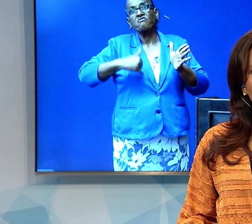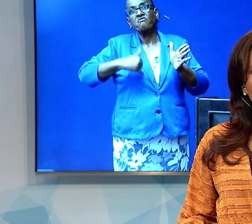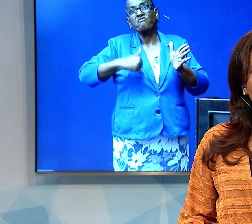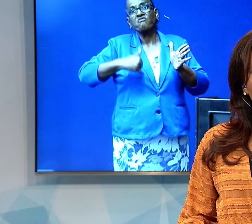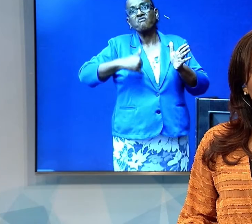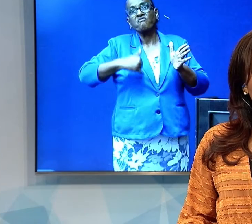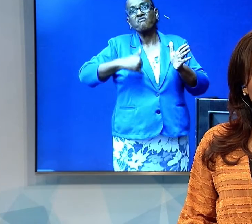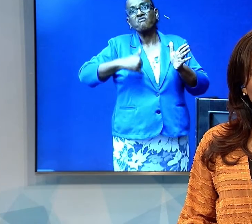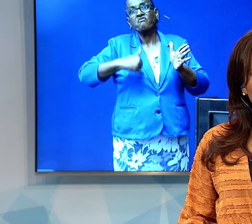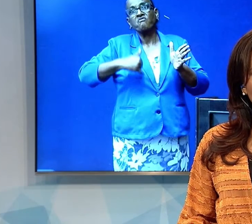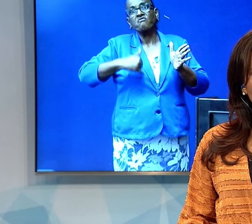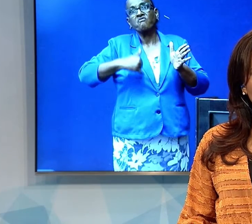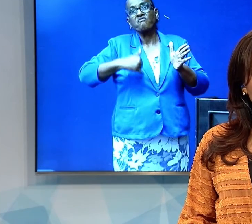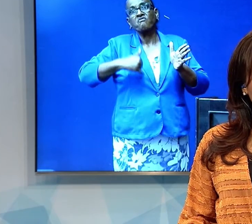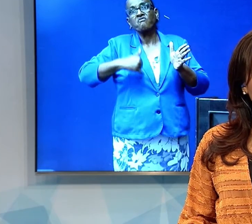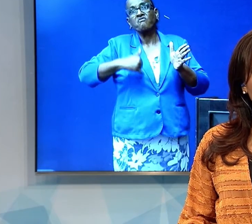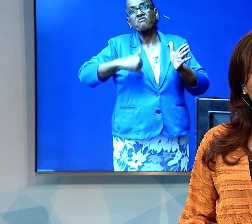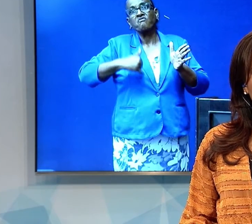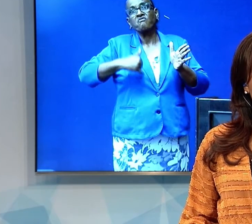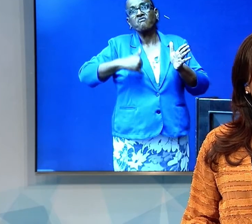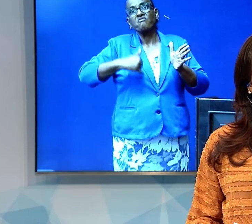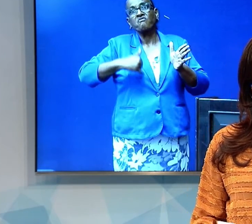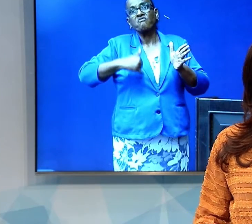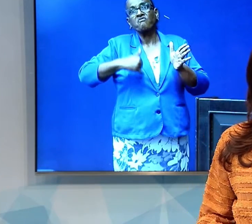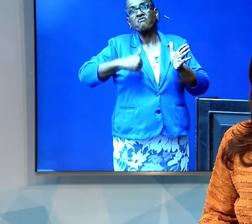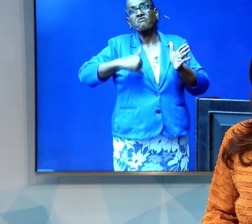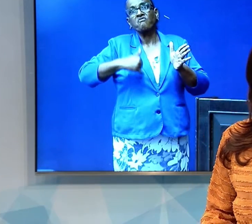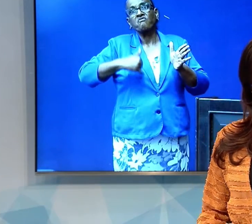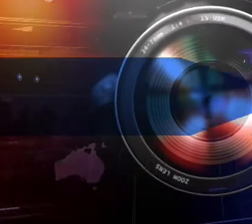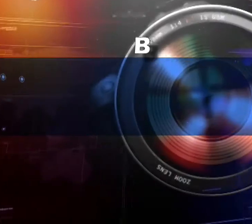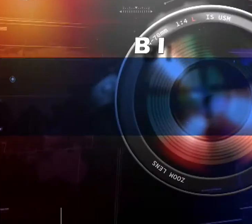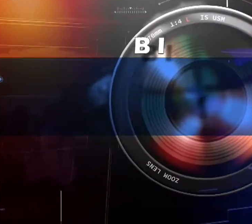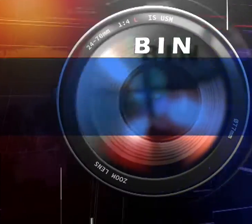afspraken gemaakt om samenkomsten in het binnenland te beperken.